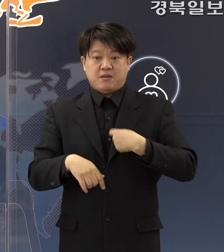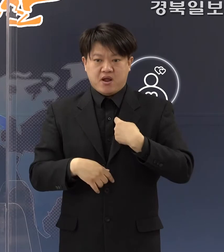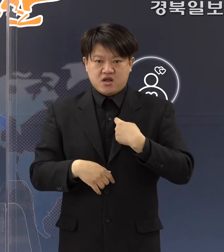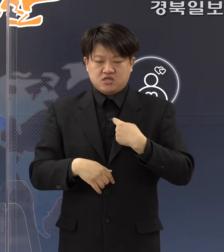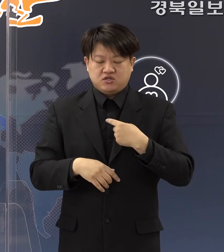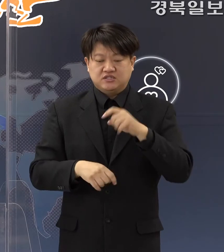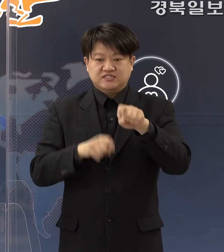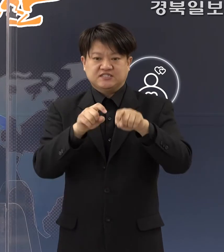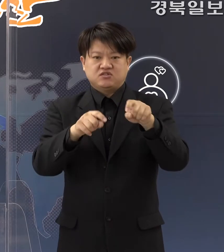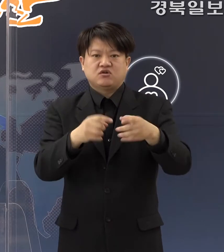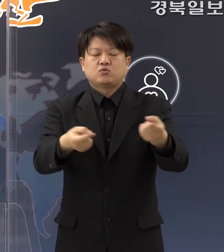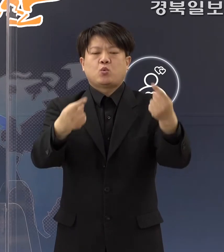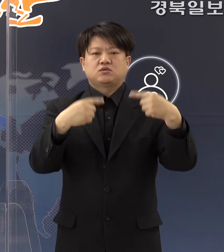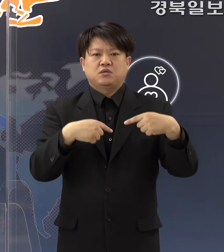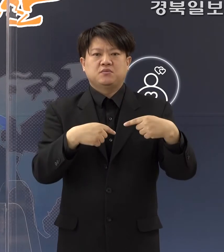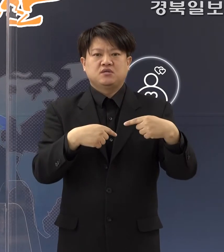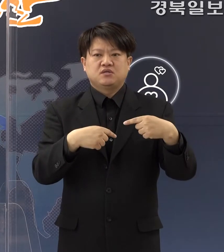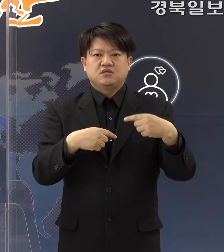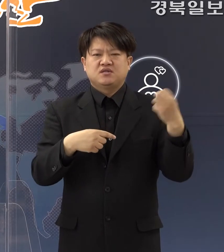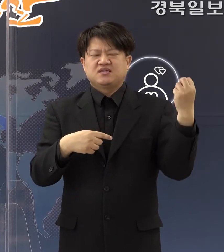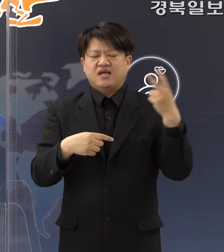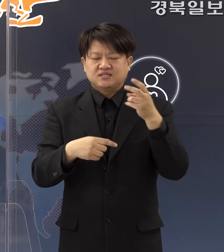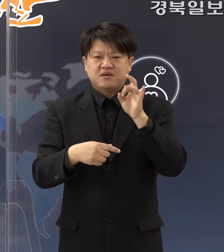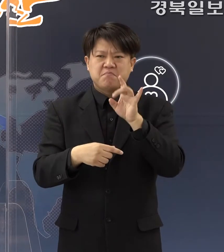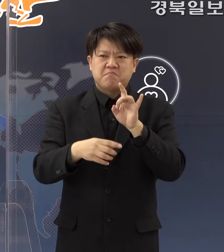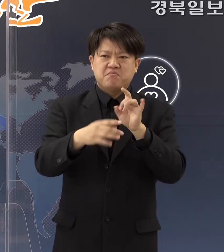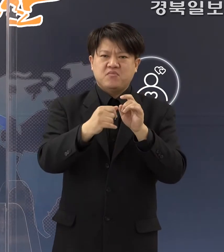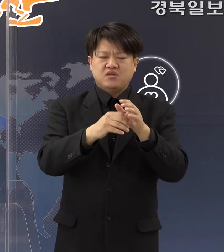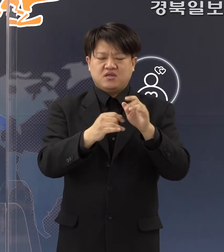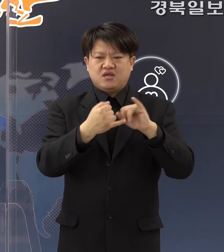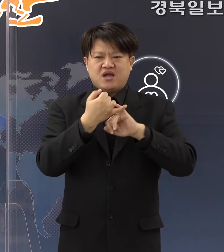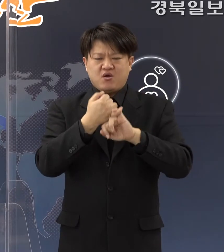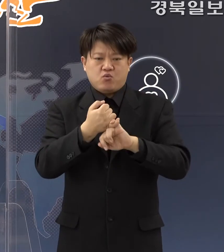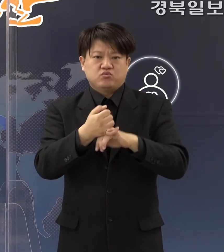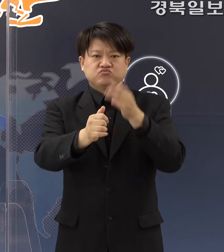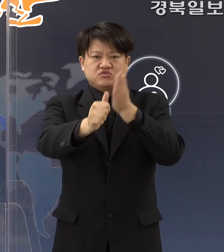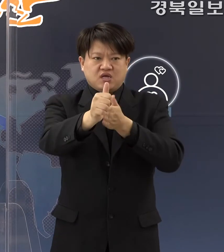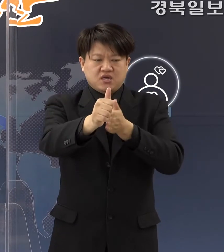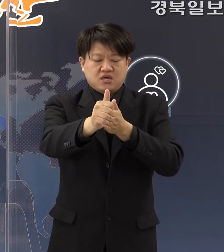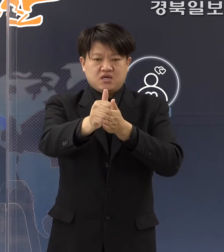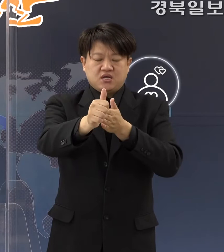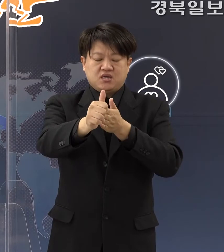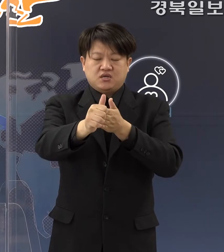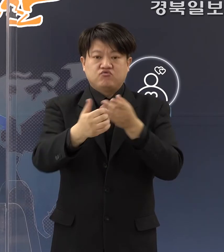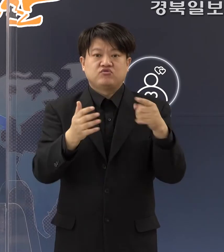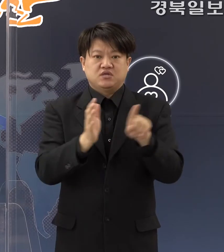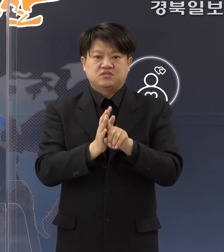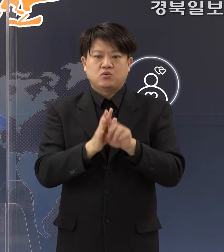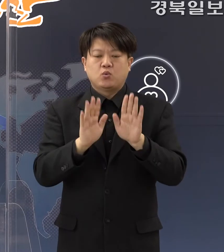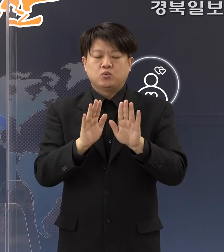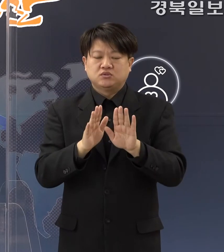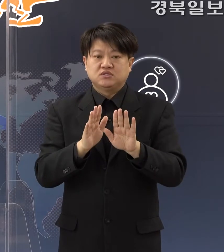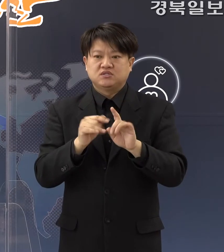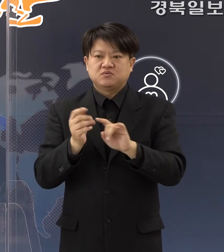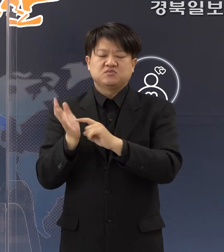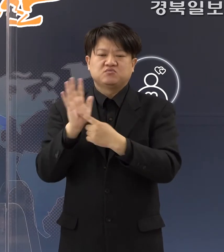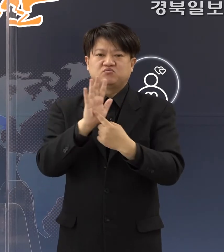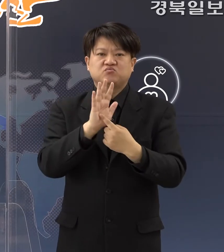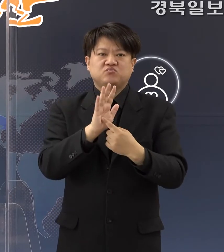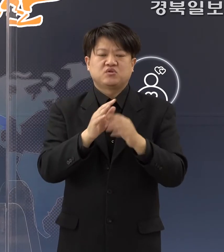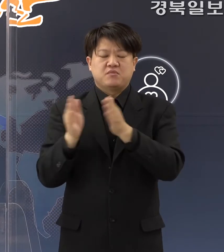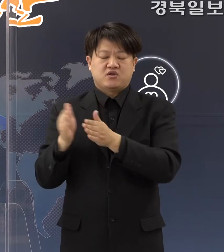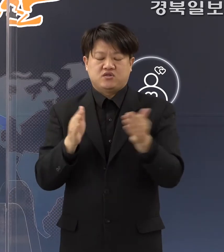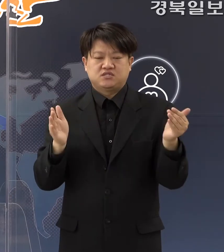동참을 다시 한 번 강국히 부탁을 드리기 위해서 오늘 브리핑을 마련했습니다.